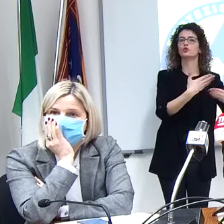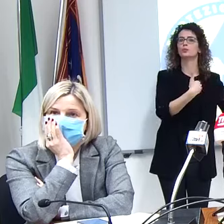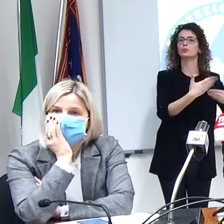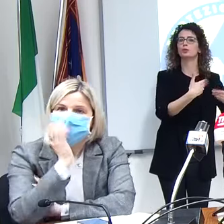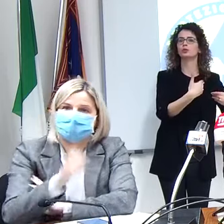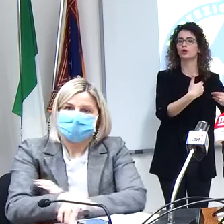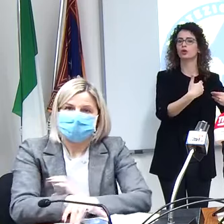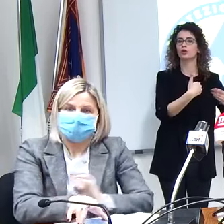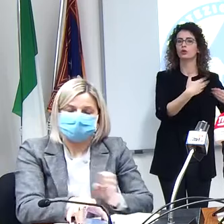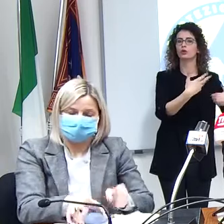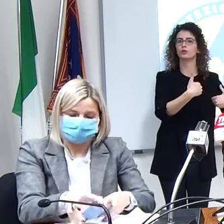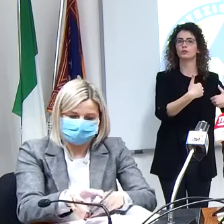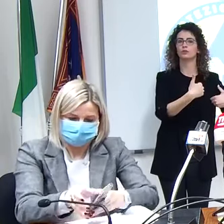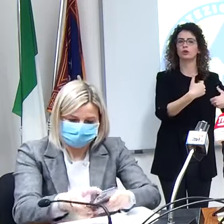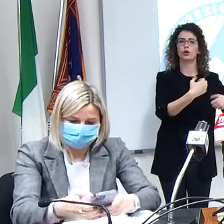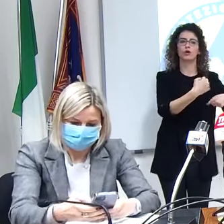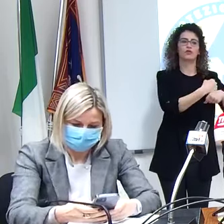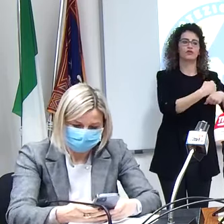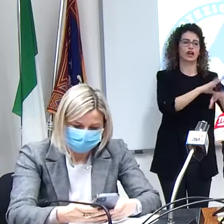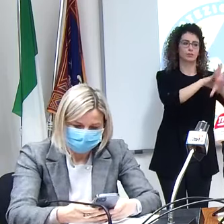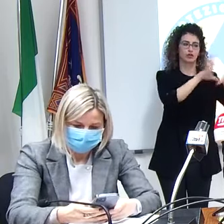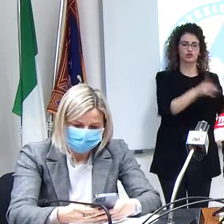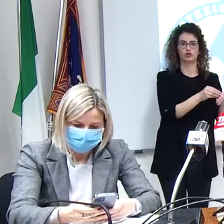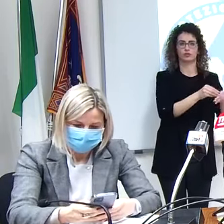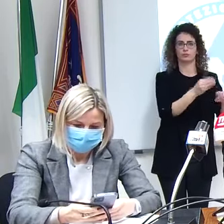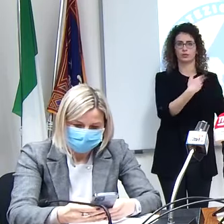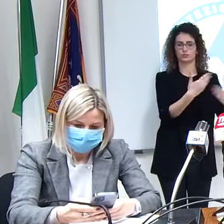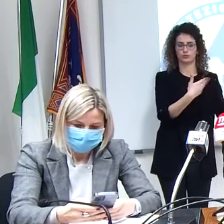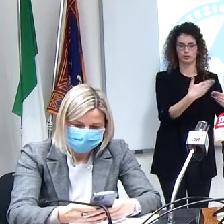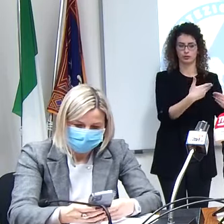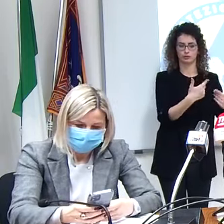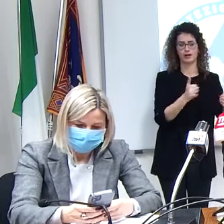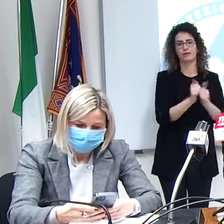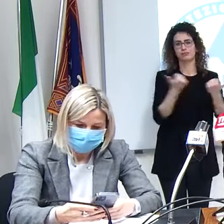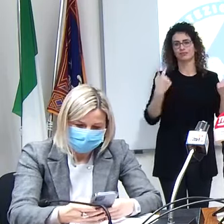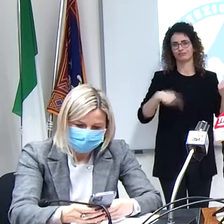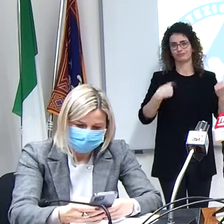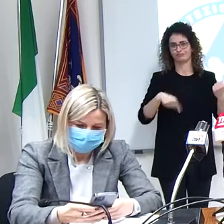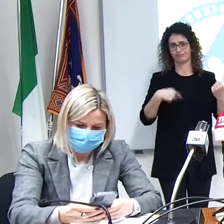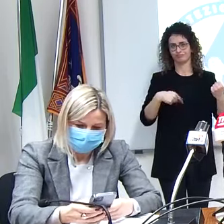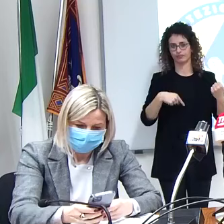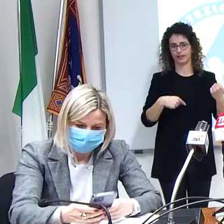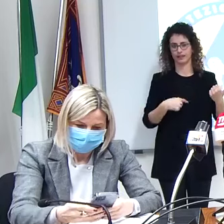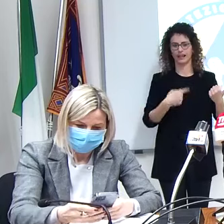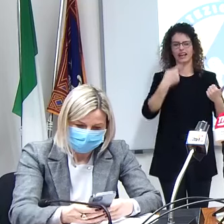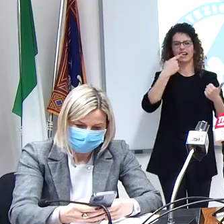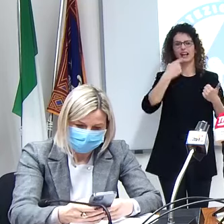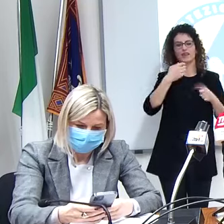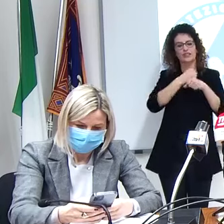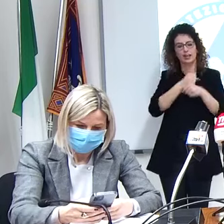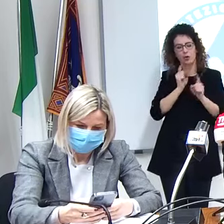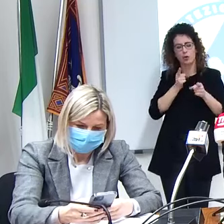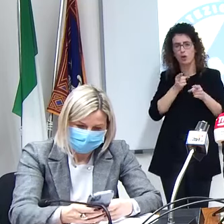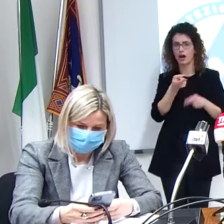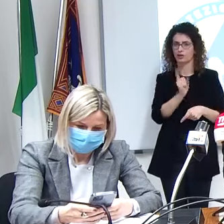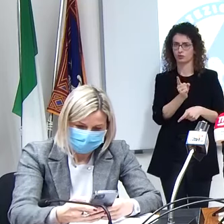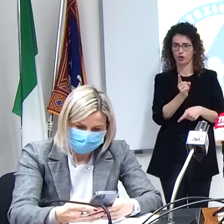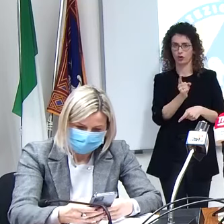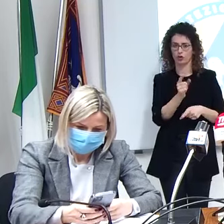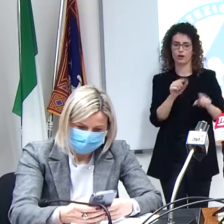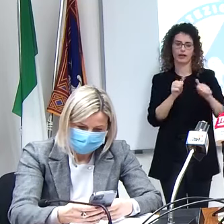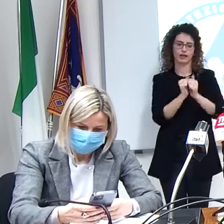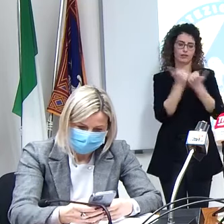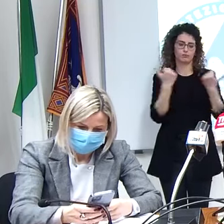immediato di tutta la batteria di farmaci quindi la differenza è quella non è sul tipo di farmaci perché i farmaci sono